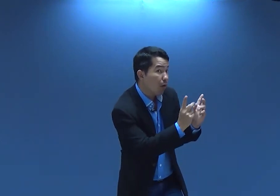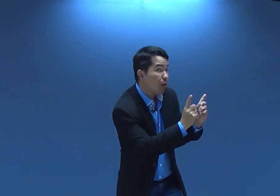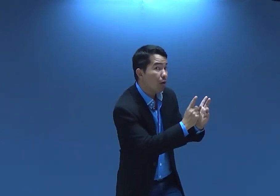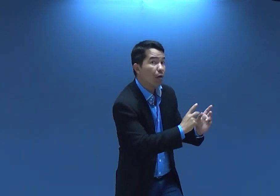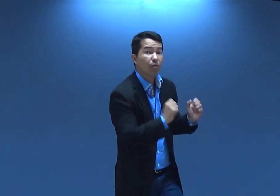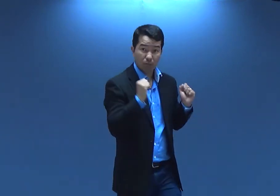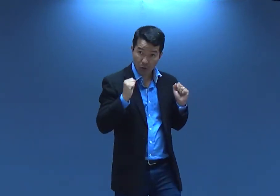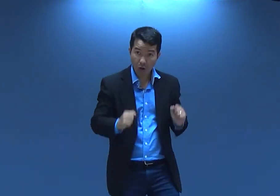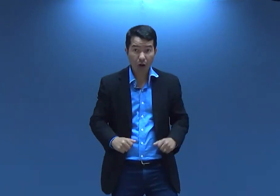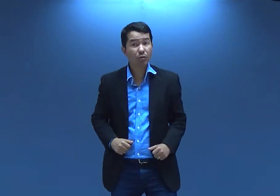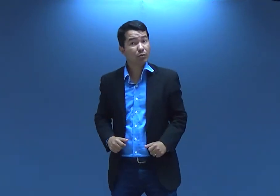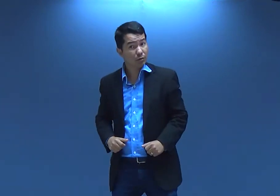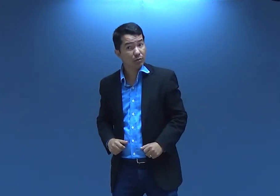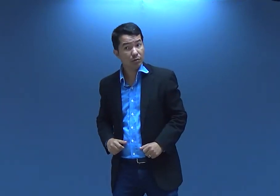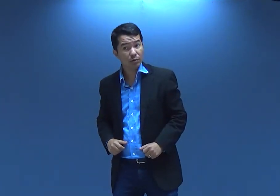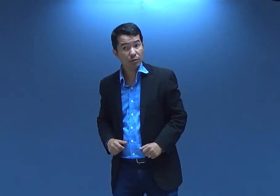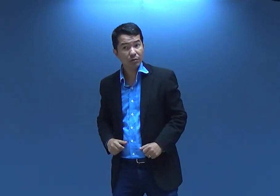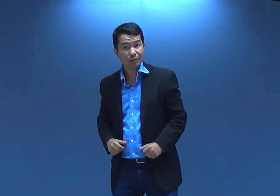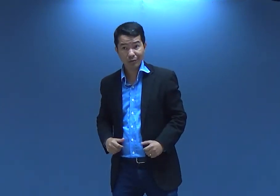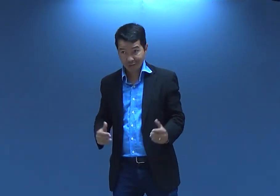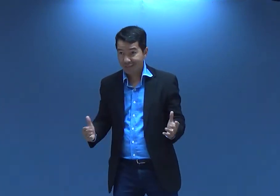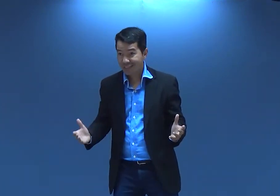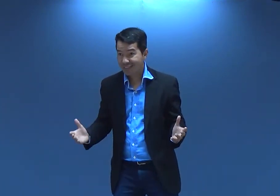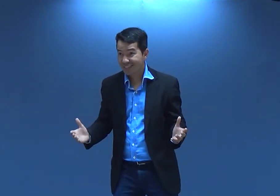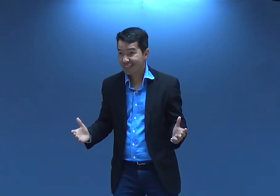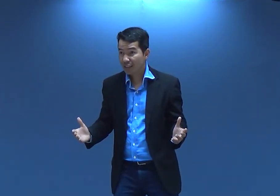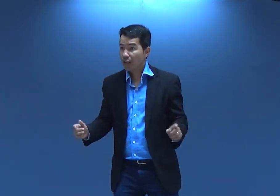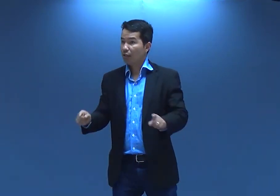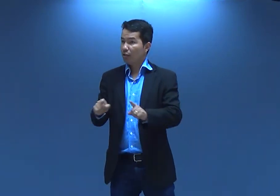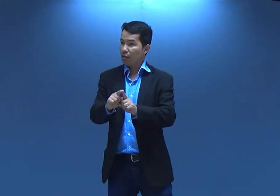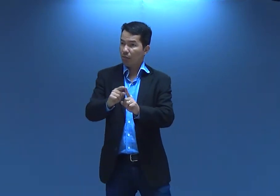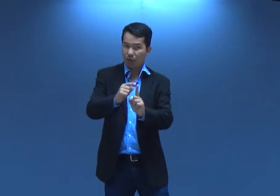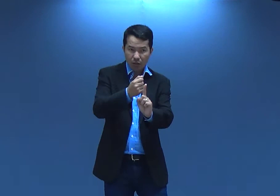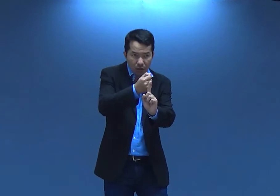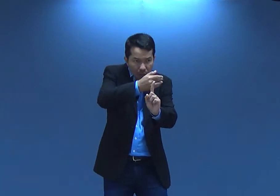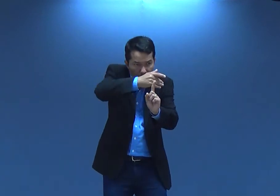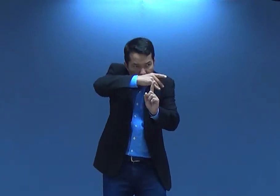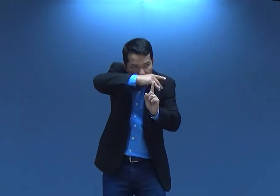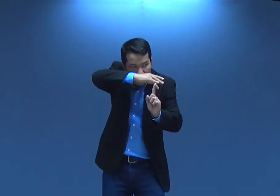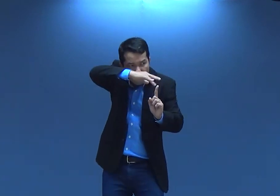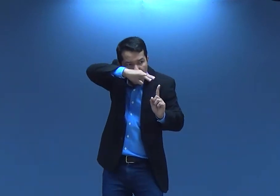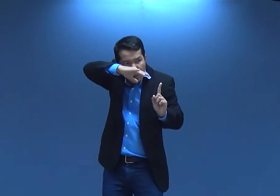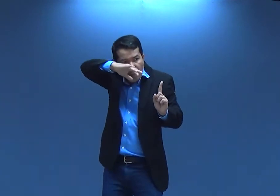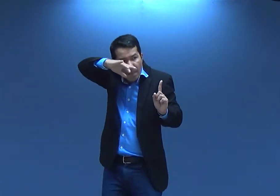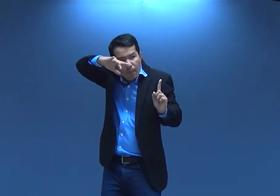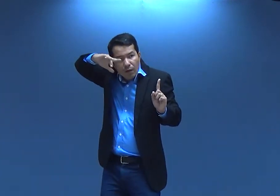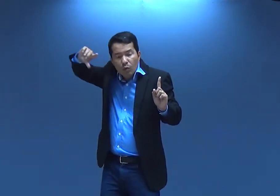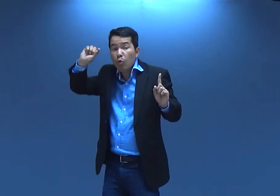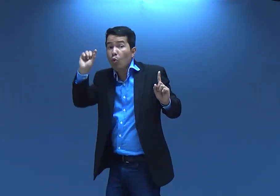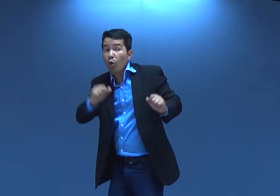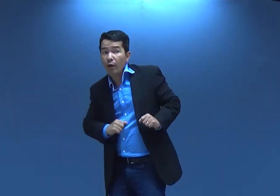usar tudo em se vender, né? E conseguir o seu sustento. Né? E os incensos ali.